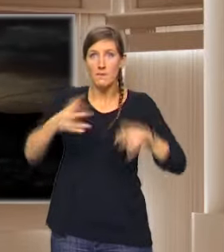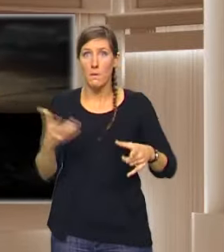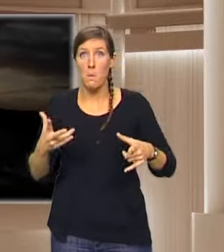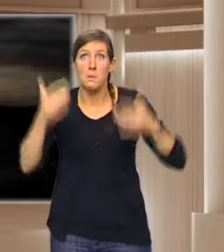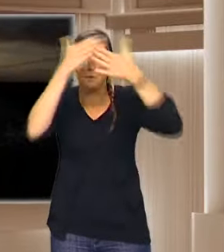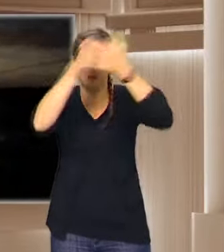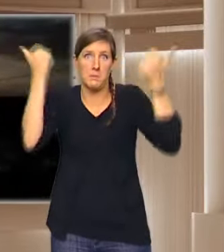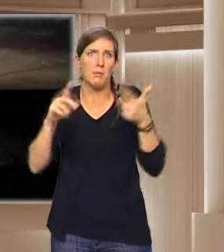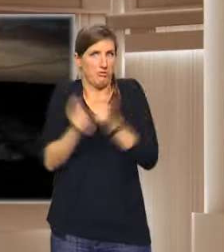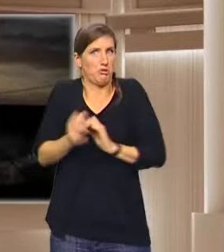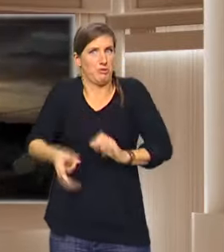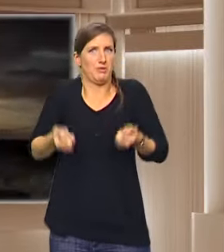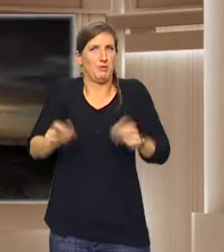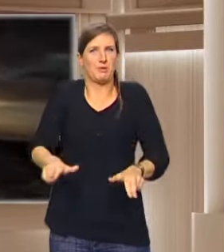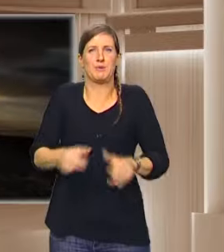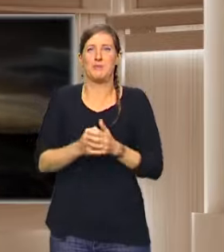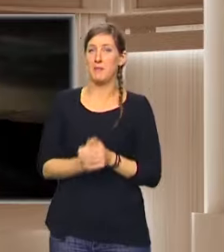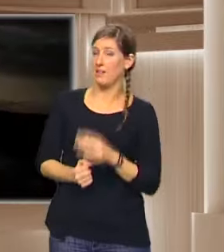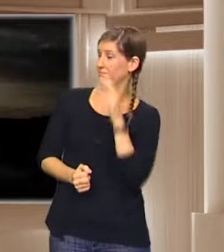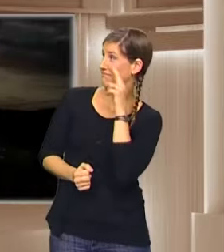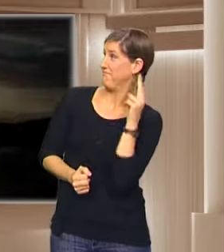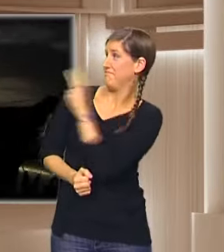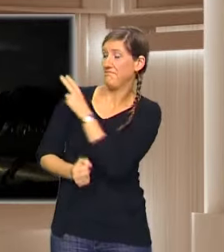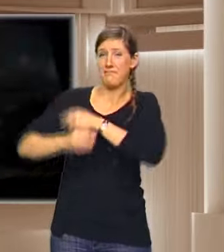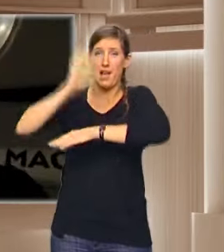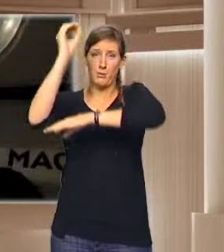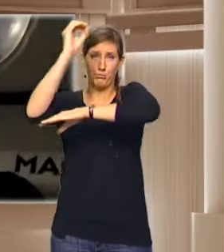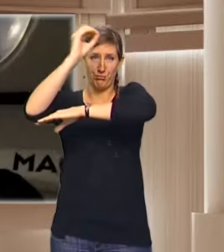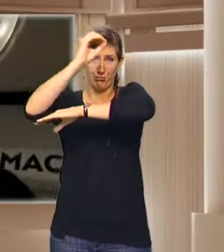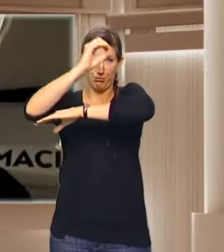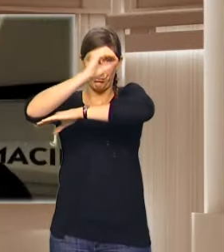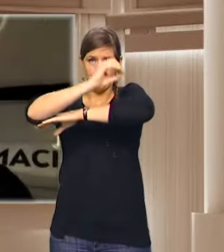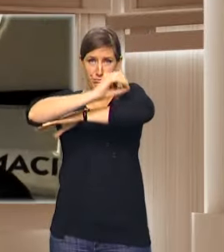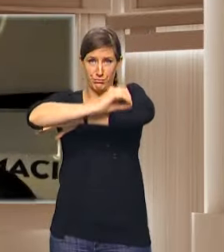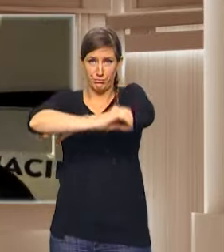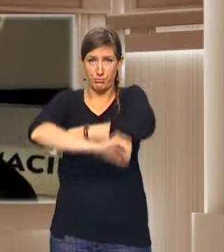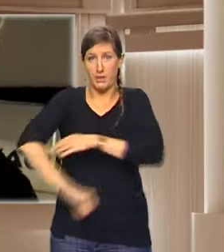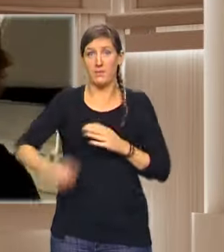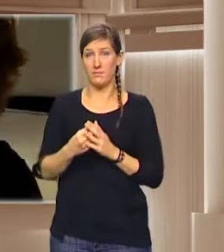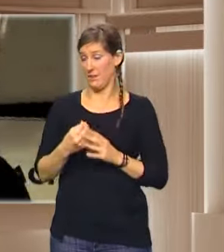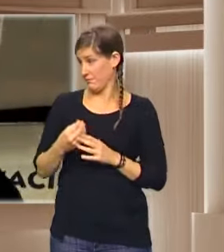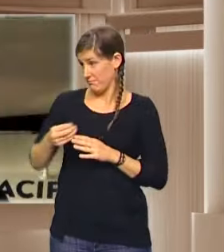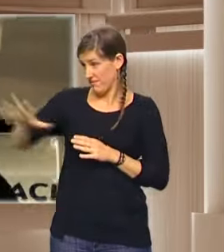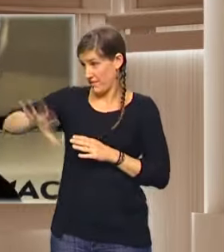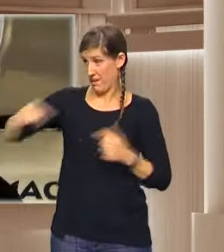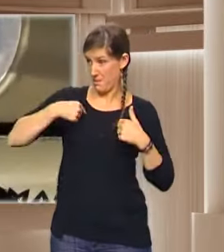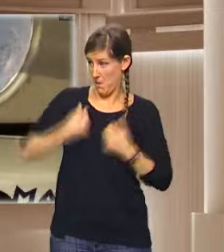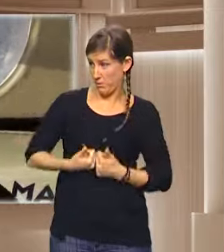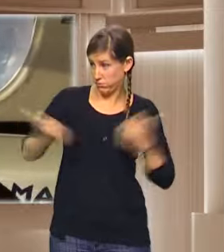changé. Et comme vous pouvez le voir, le soleil ne pas t'arrêter à se toucher. On est à peu près à l'opposé. Vous êtes pile sous mes pieds.